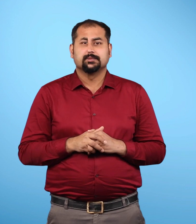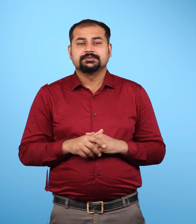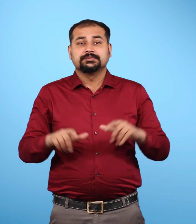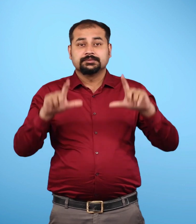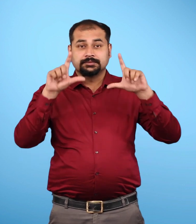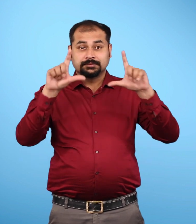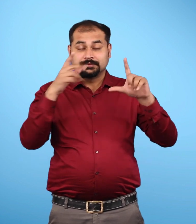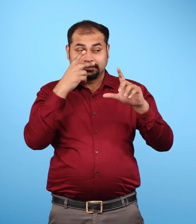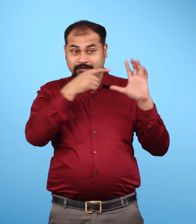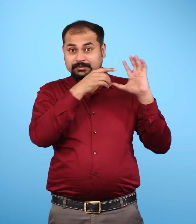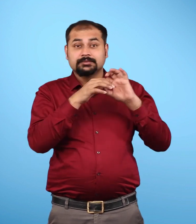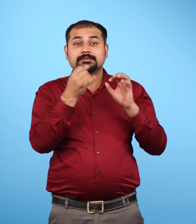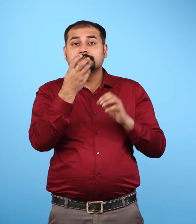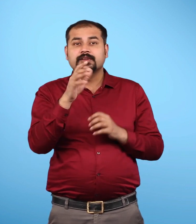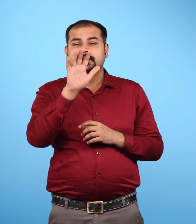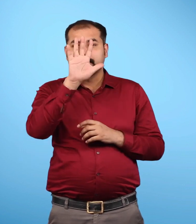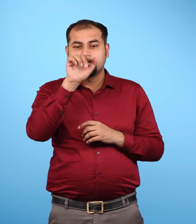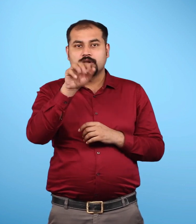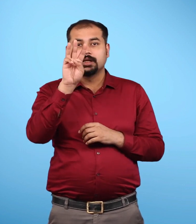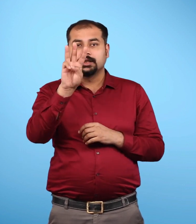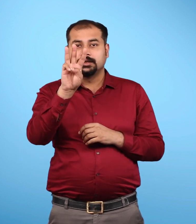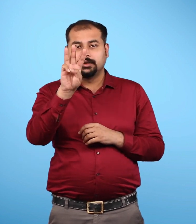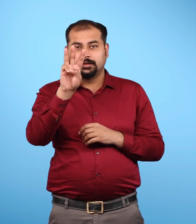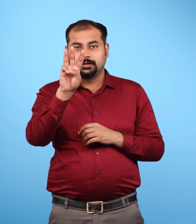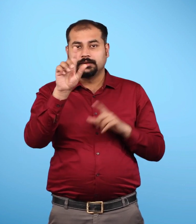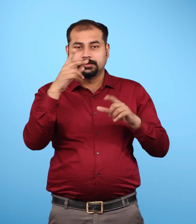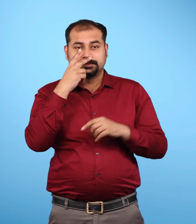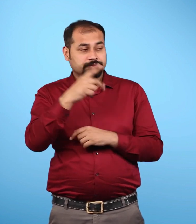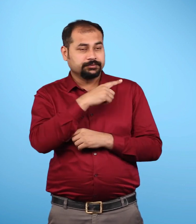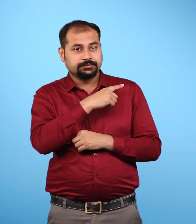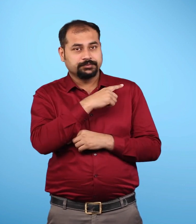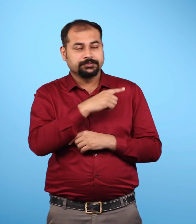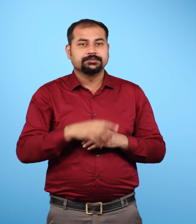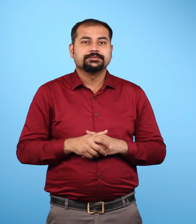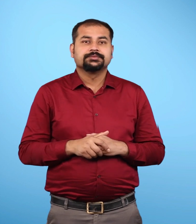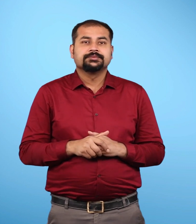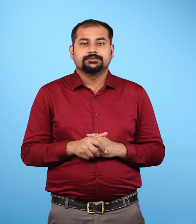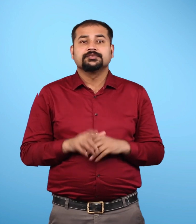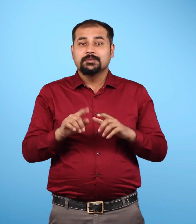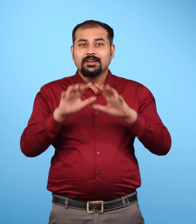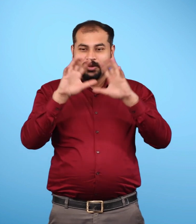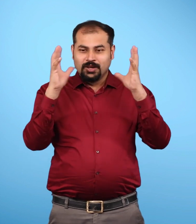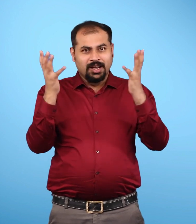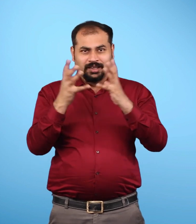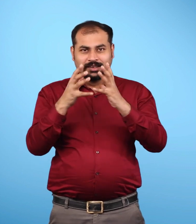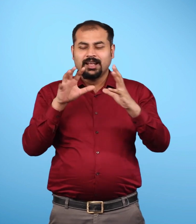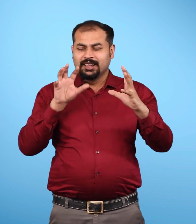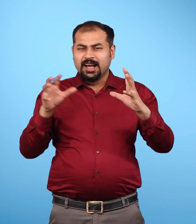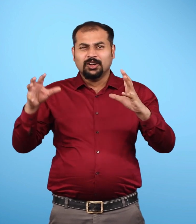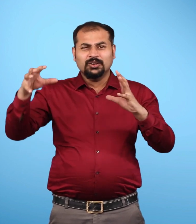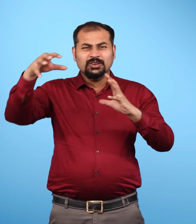इस प्रिष्ठ पर चित्र पाँच दशमलव तीन दर्शाया गया है यहाँ पर महादूइपो के